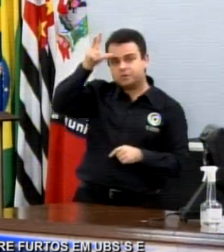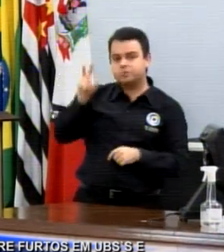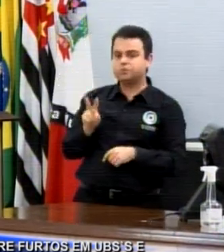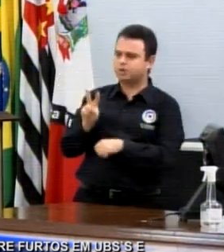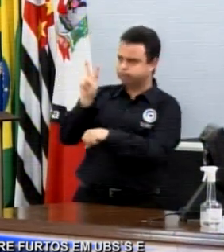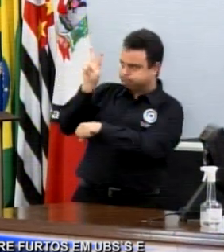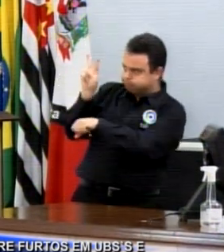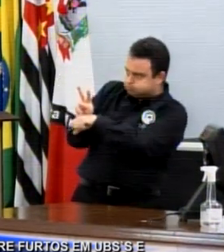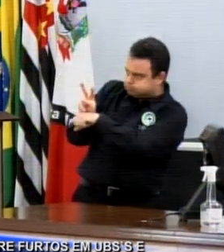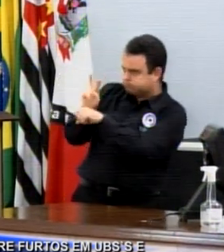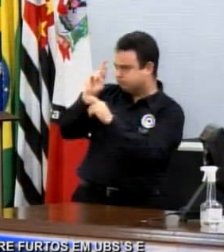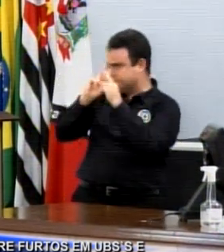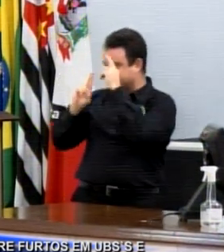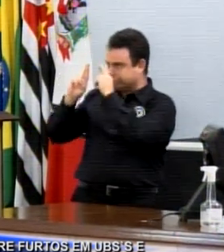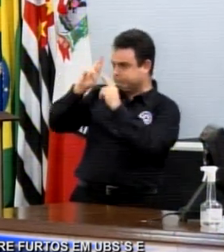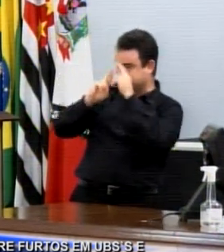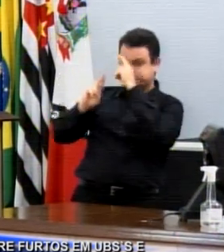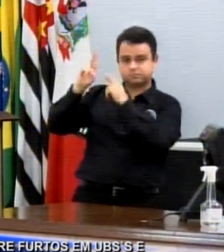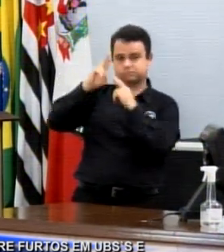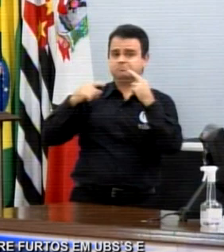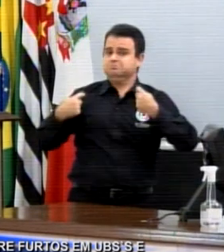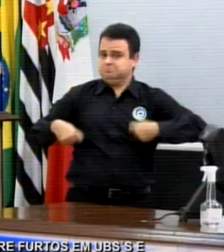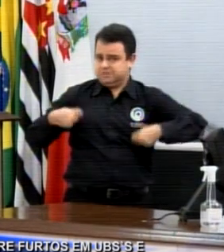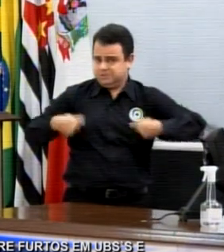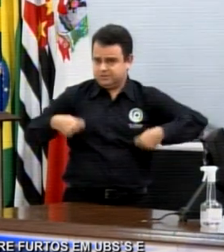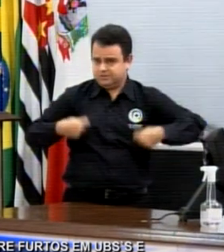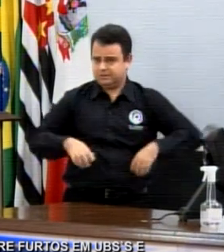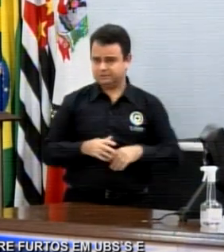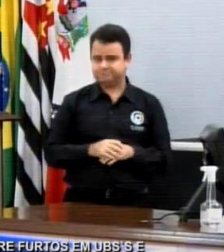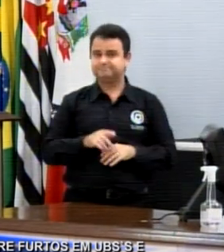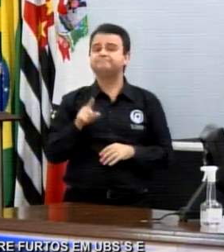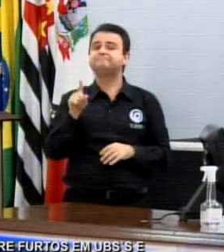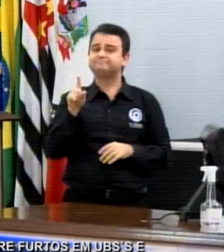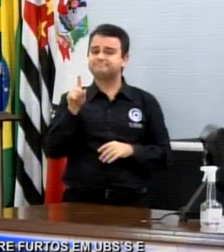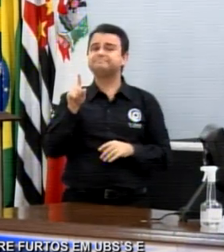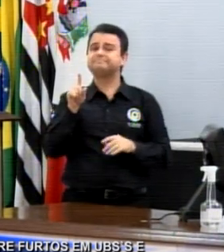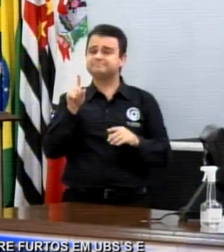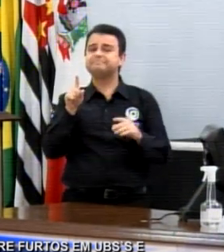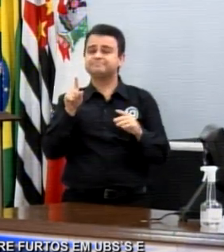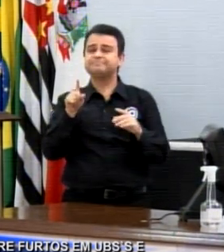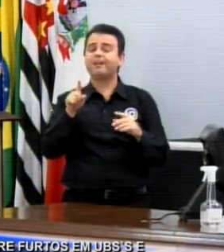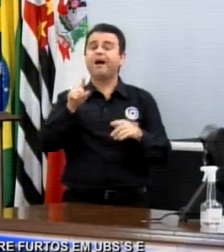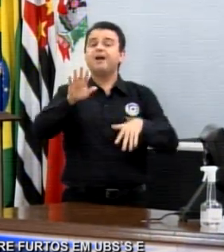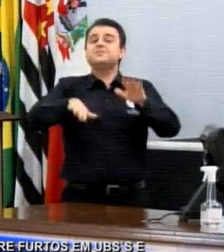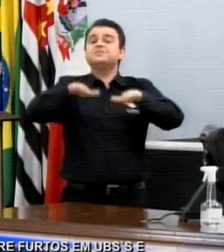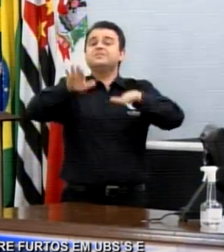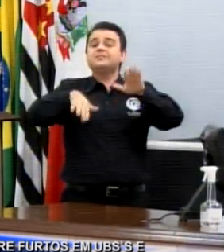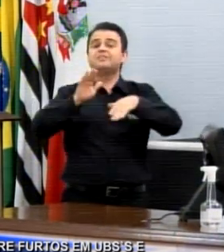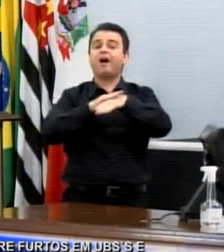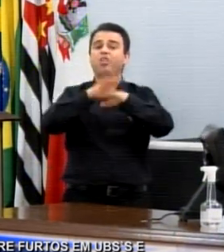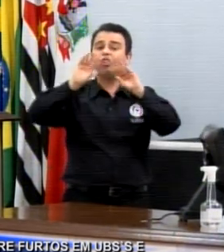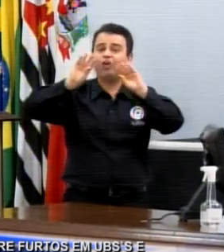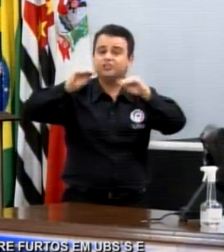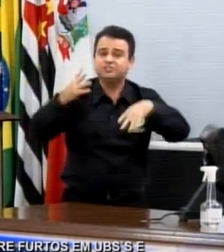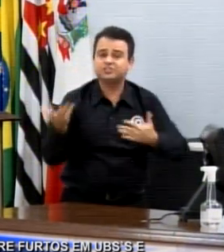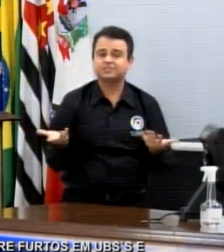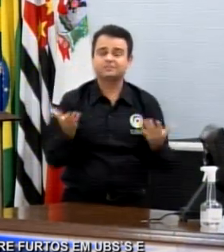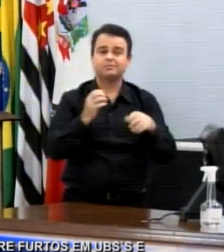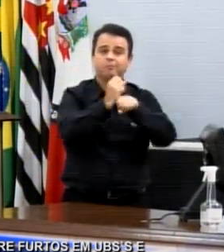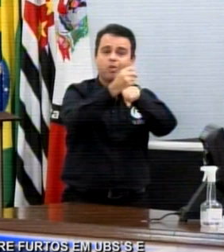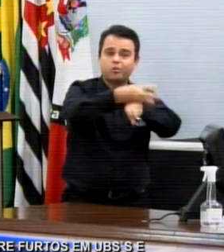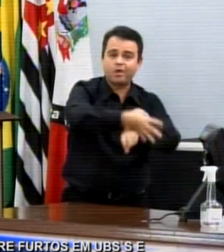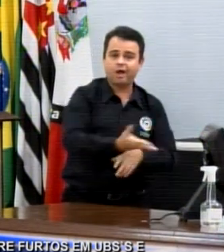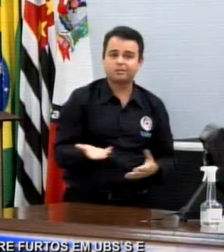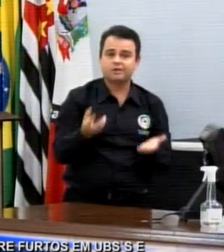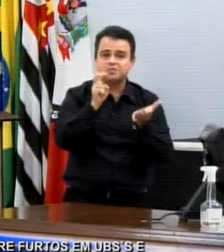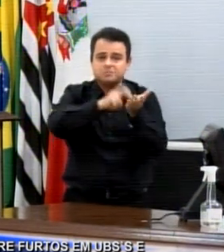Duvido que você não atende o município no teu cabinete. Duvido que as pessoas não te ligam de madrugada, à noite, pedindo uma vaga de transferência. Duvido que alguém não